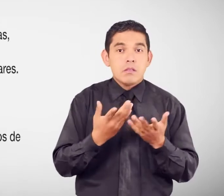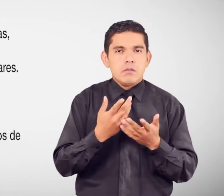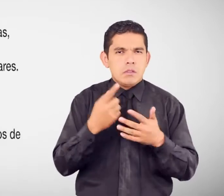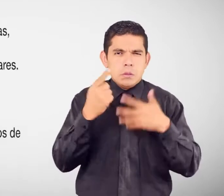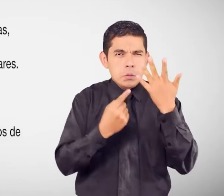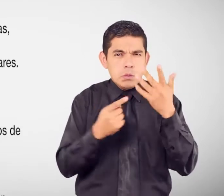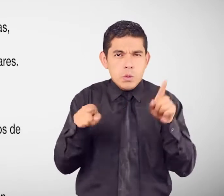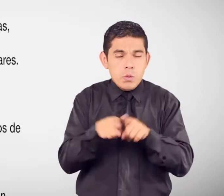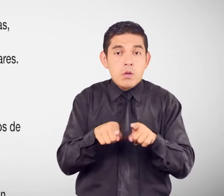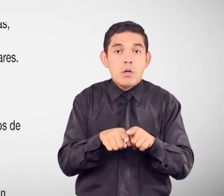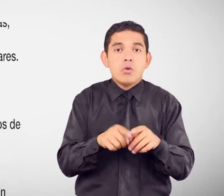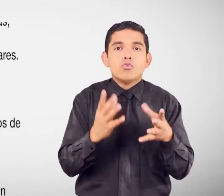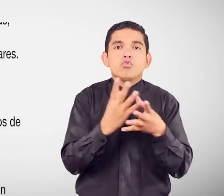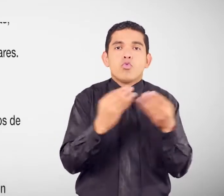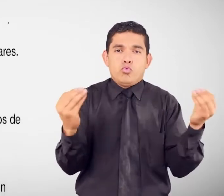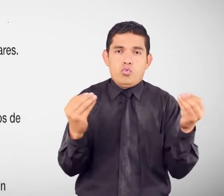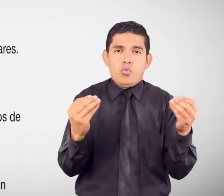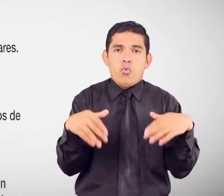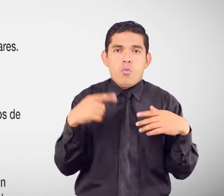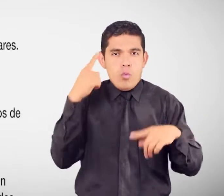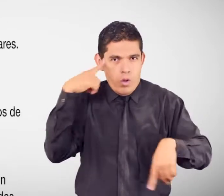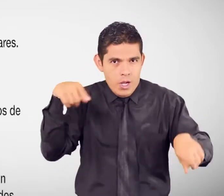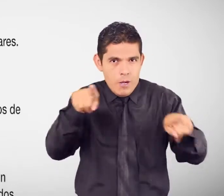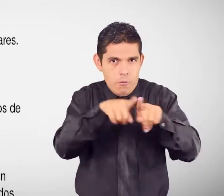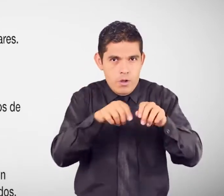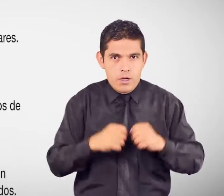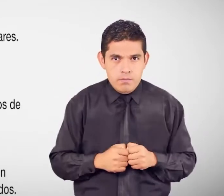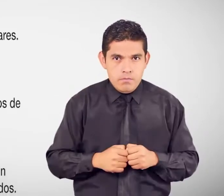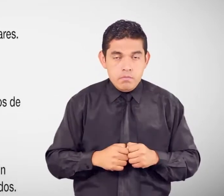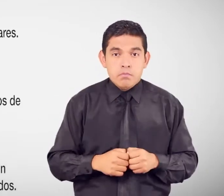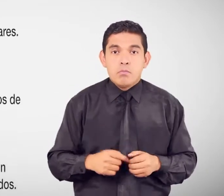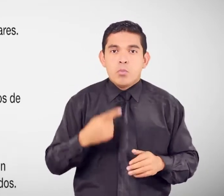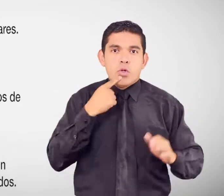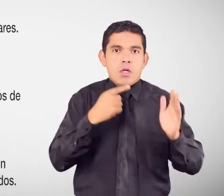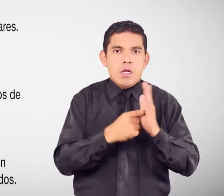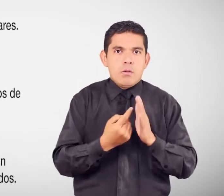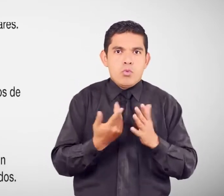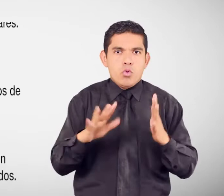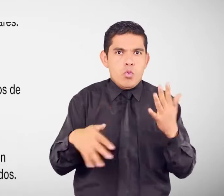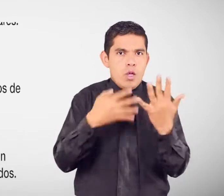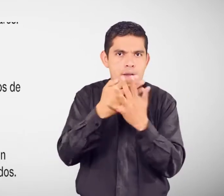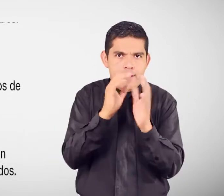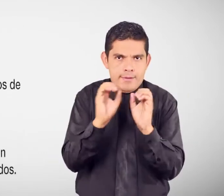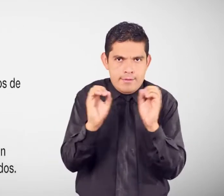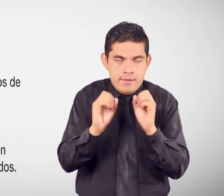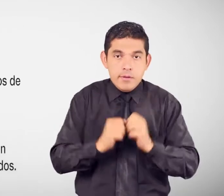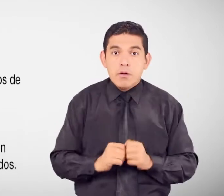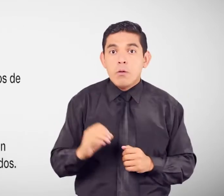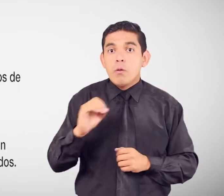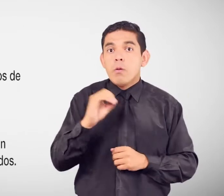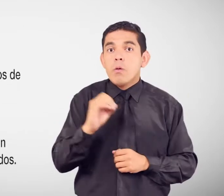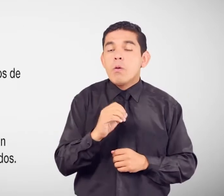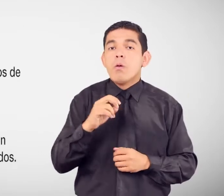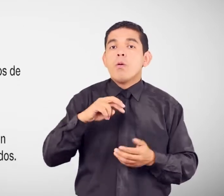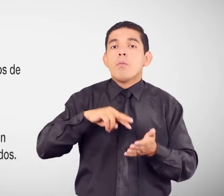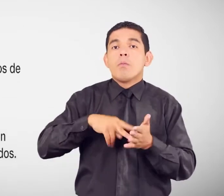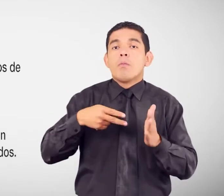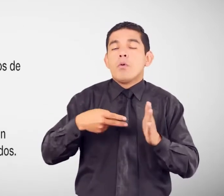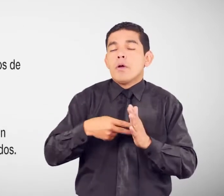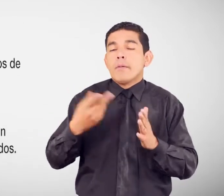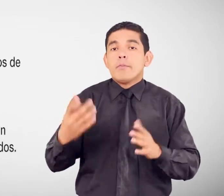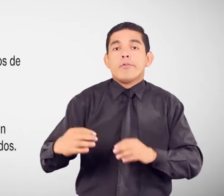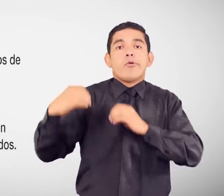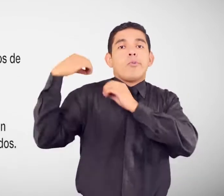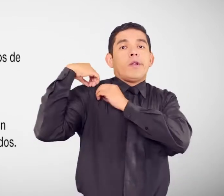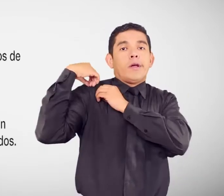a través de la conciliación Acuerdos Contravenciones que no impliquen privación de libertad Y casos de obligaciones patrimoniales